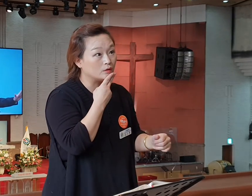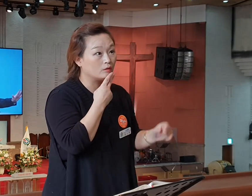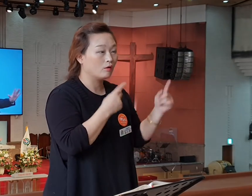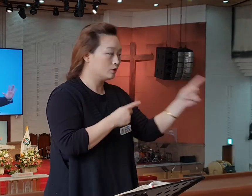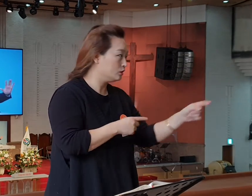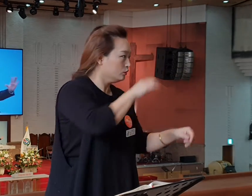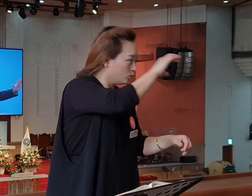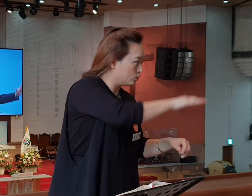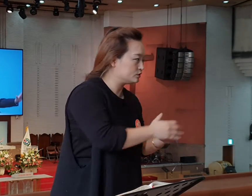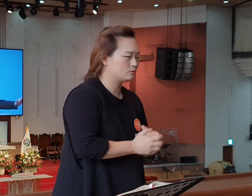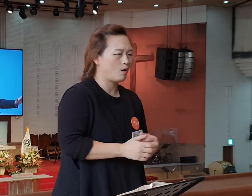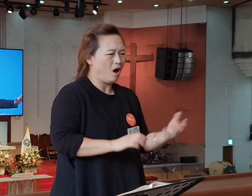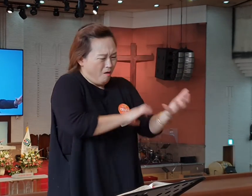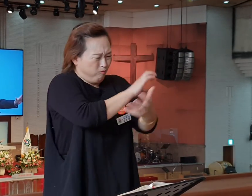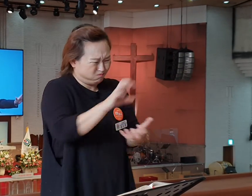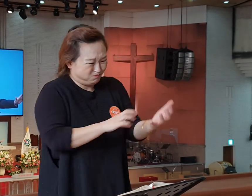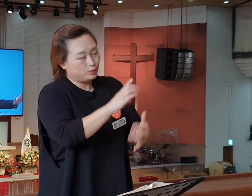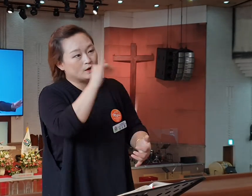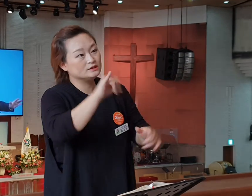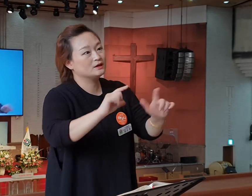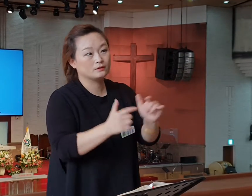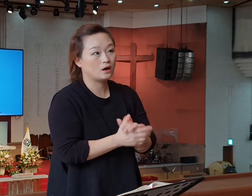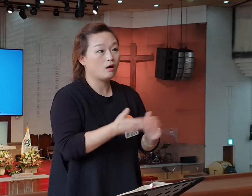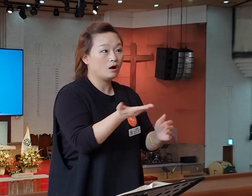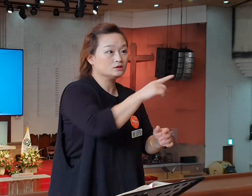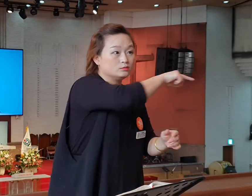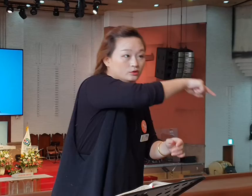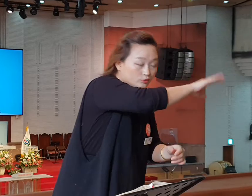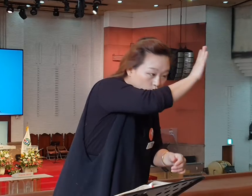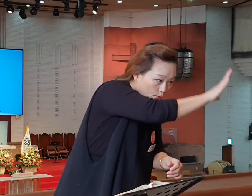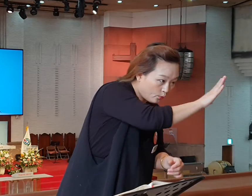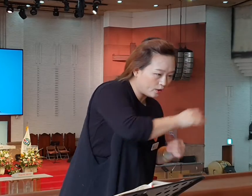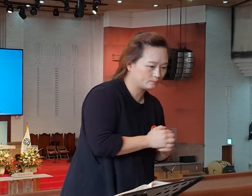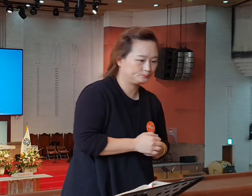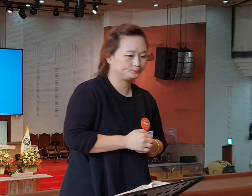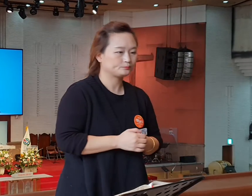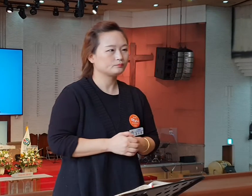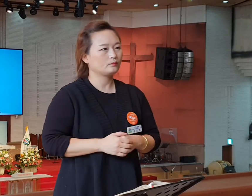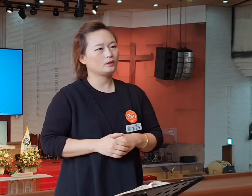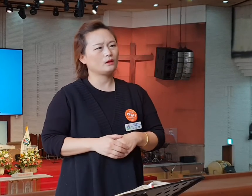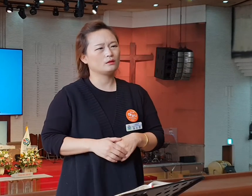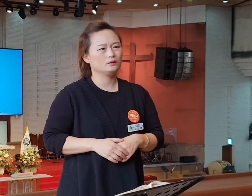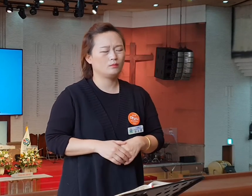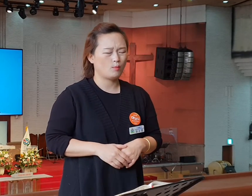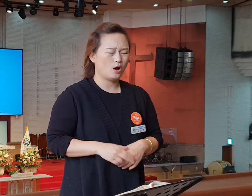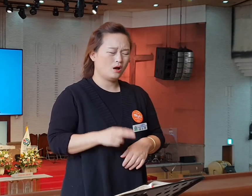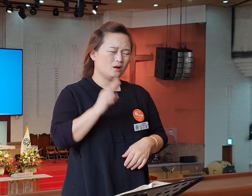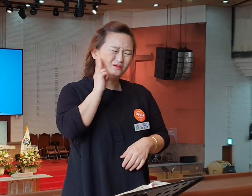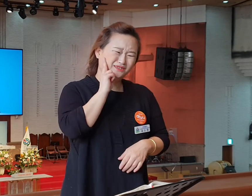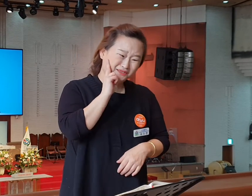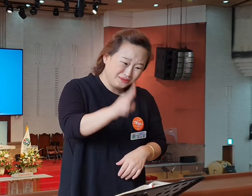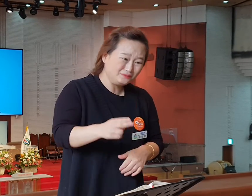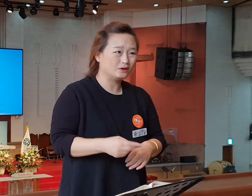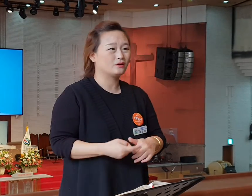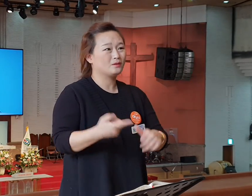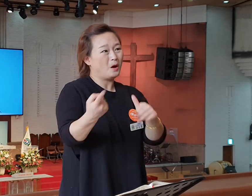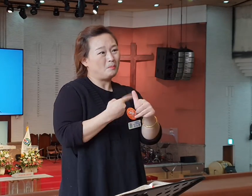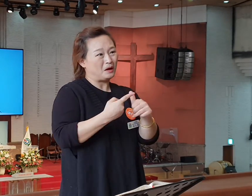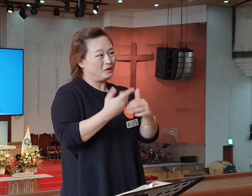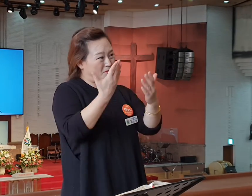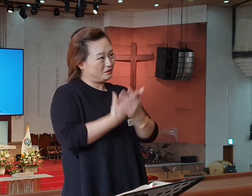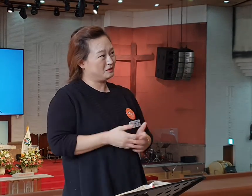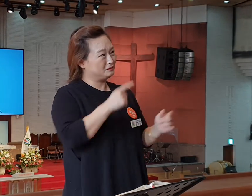섬기고 혼란한 세상이에요. 하지만 여기 에베소 교회에 대해서 서만화 교회처럼 심각한 박해가 있었던 건 아니에요.